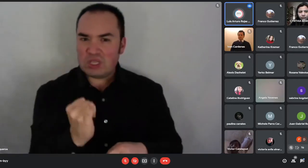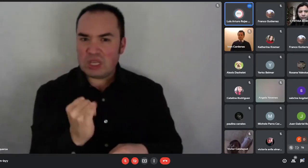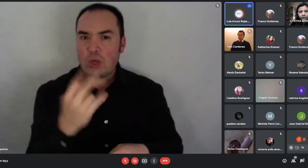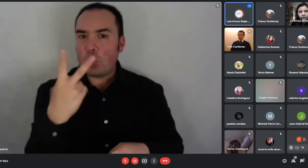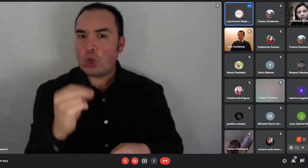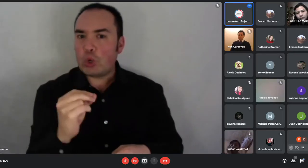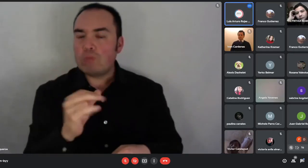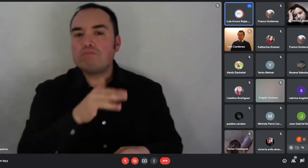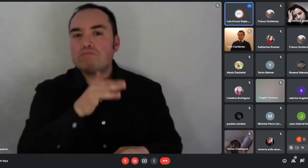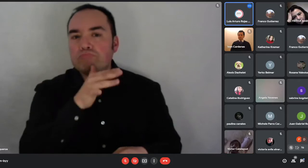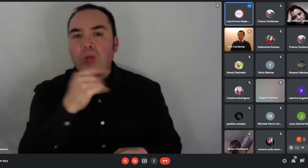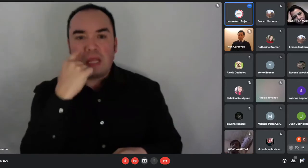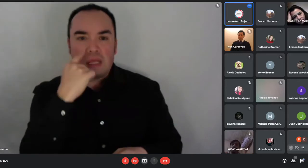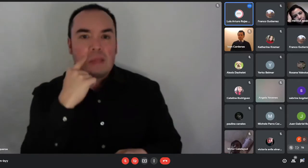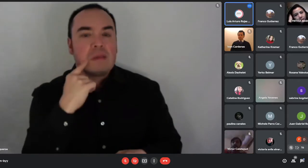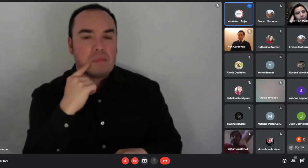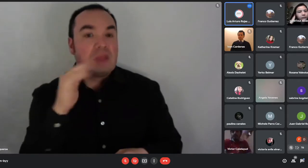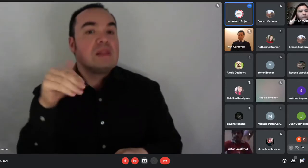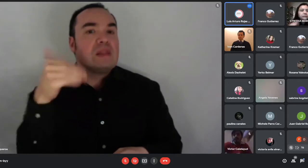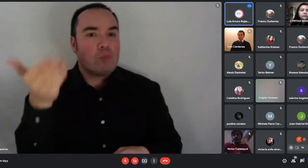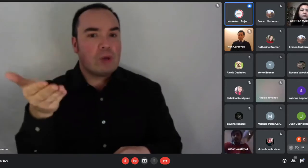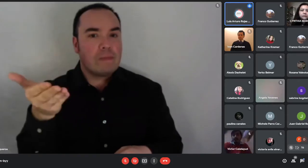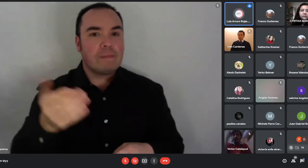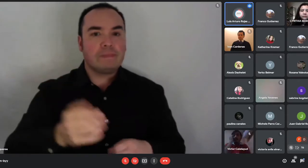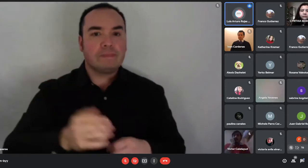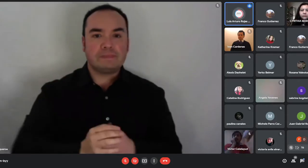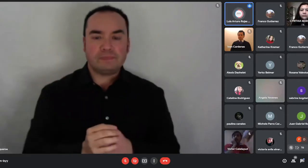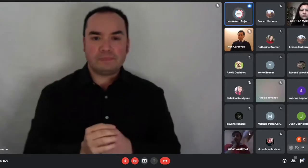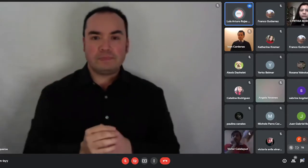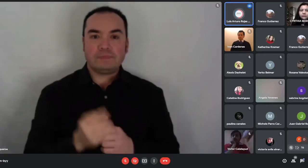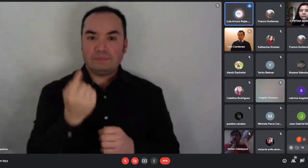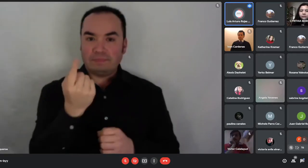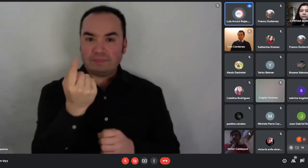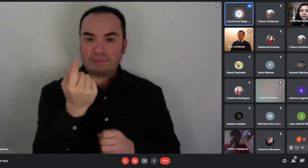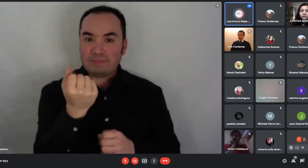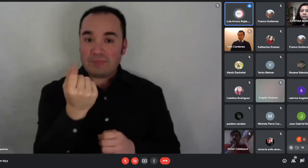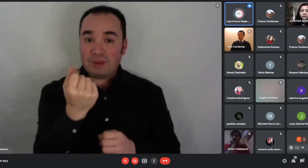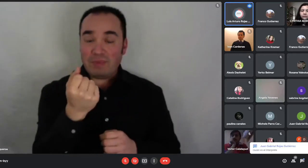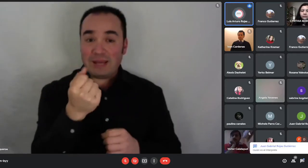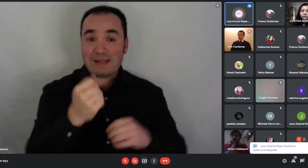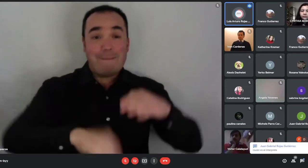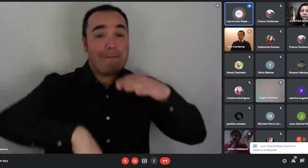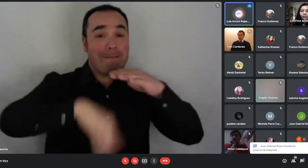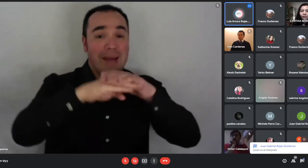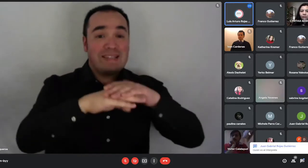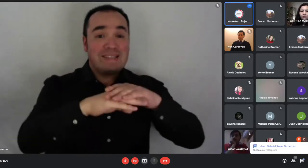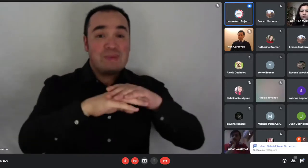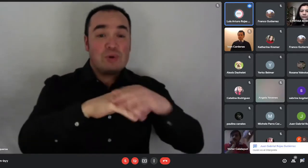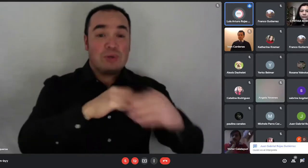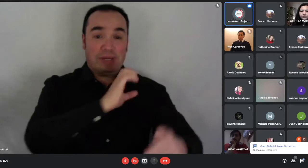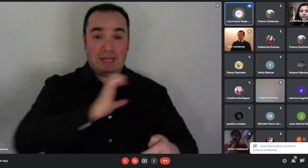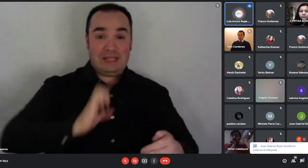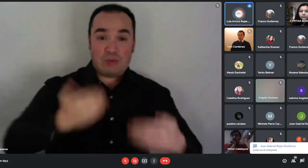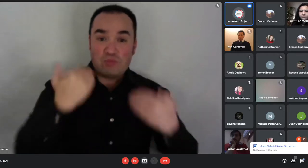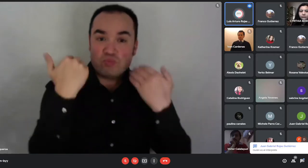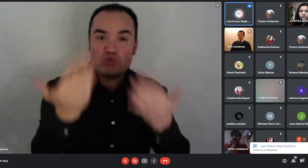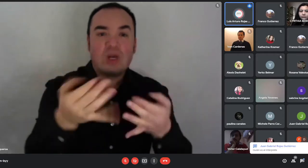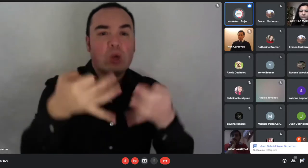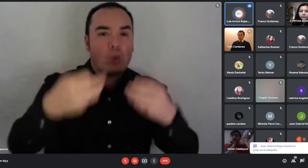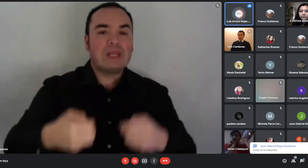El monto máximo que entrega el subsidio en el tramo 2 es de 550 unidades de fomento. Ahora, ese